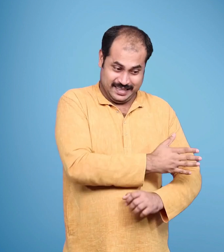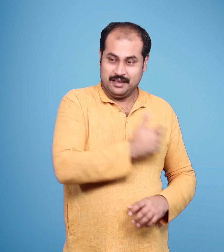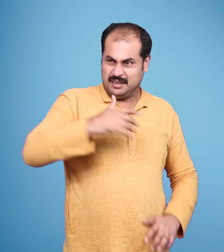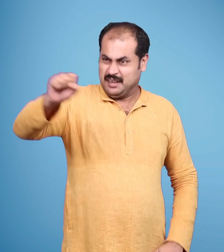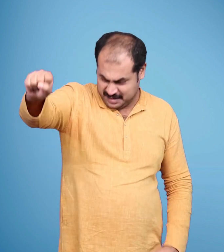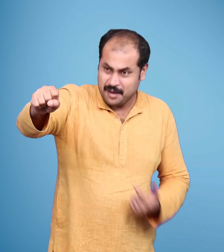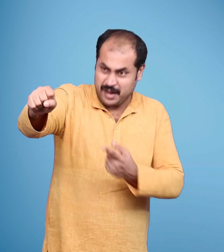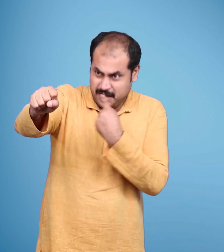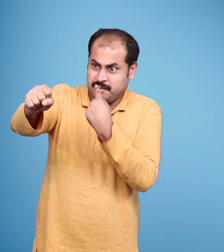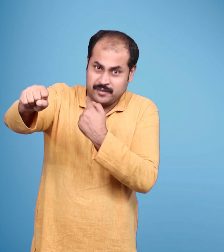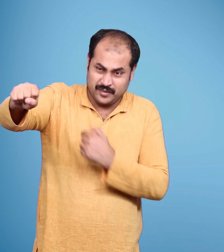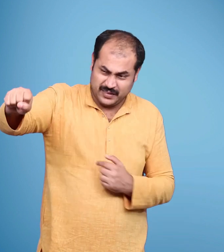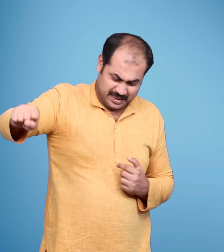खीचते हुए भरत के सामने लाए